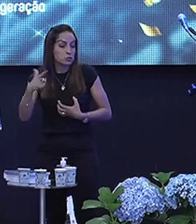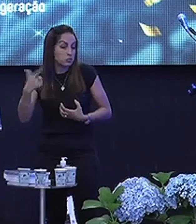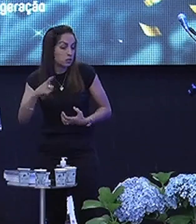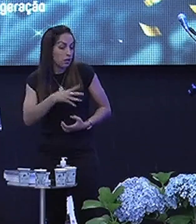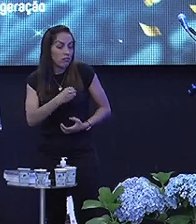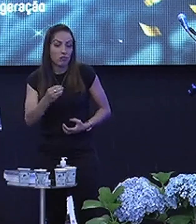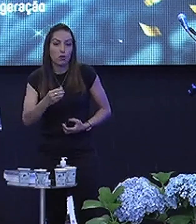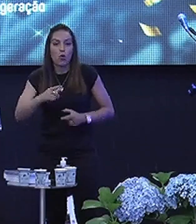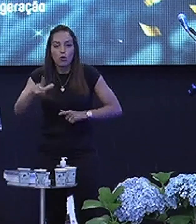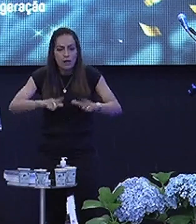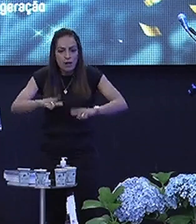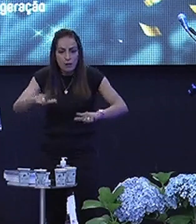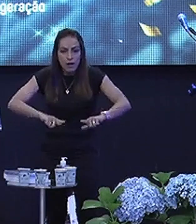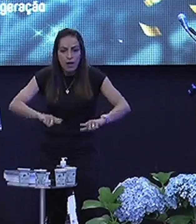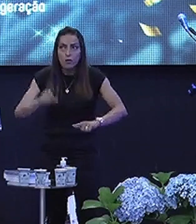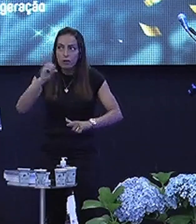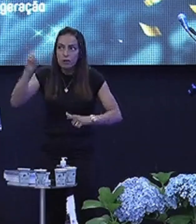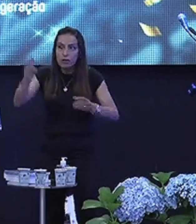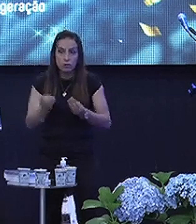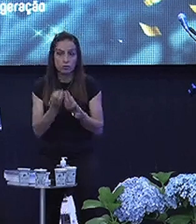O emprego Que você está